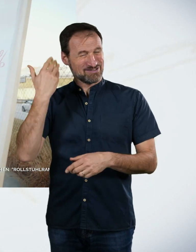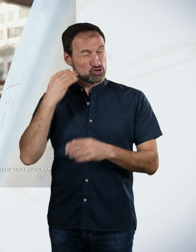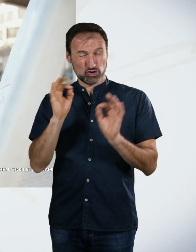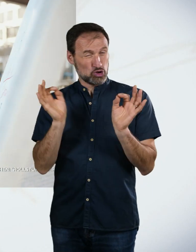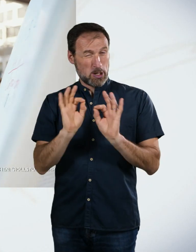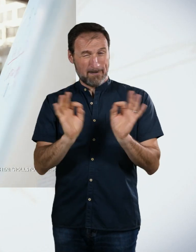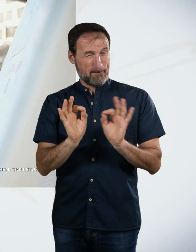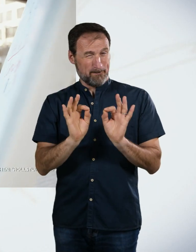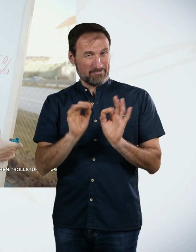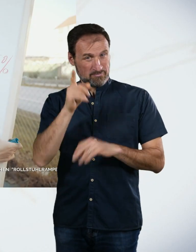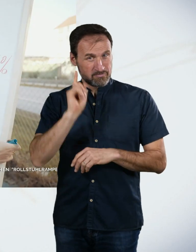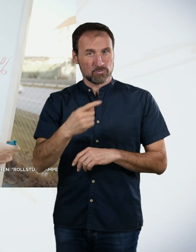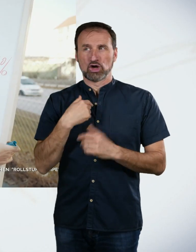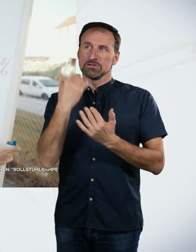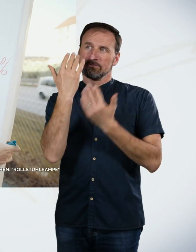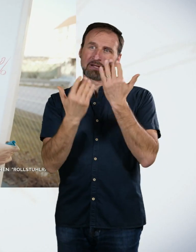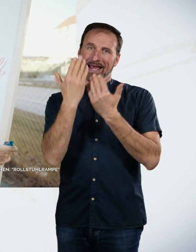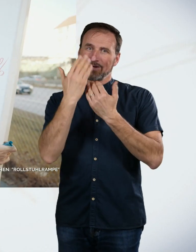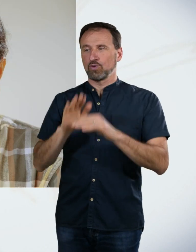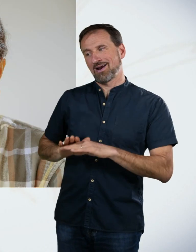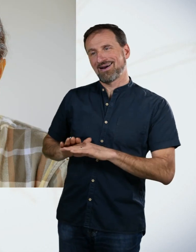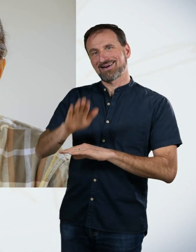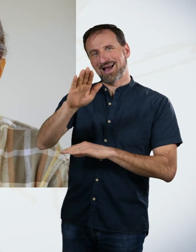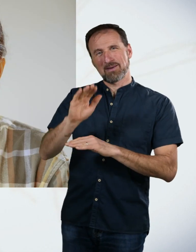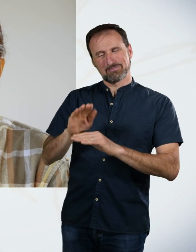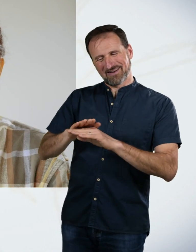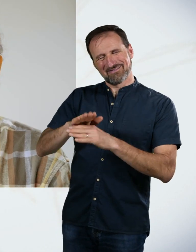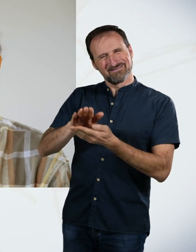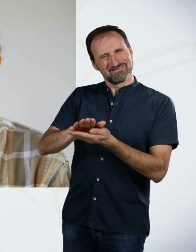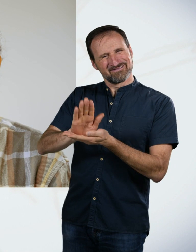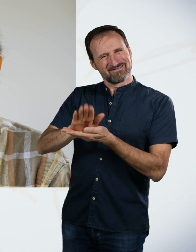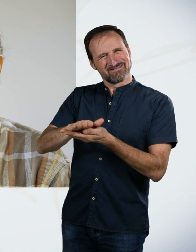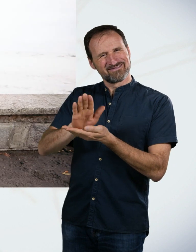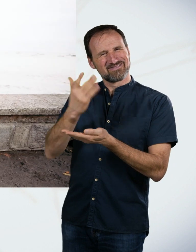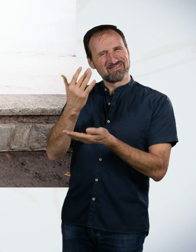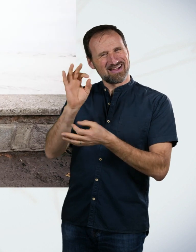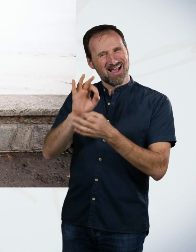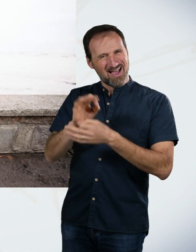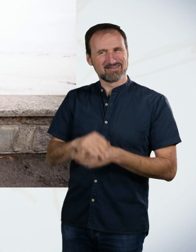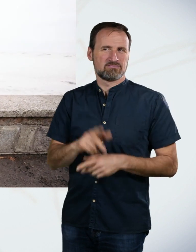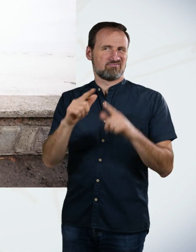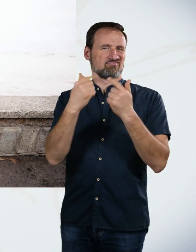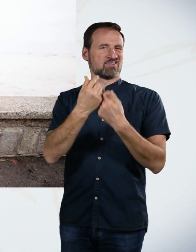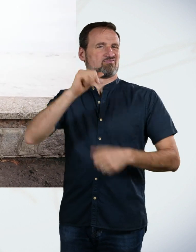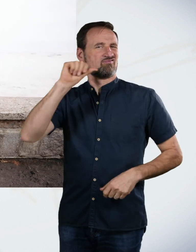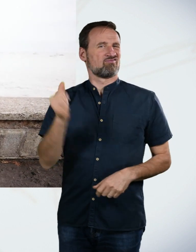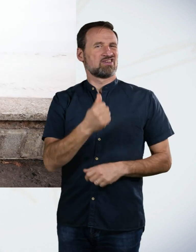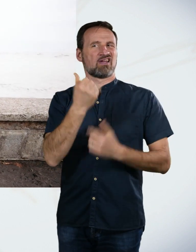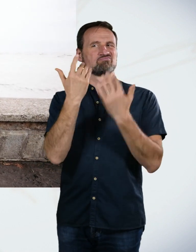die Rampensteigung errechnen sollte. Das Team hat sich gedacht, das packen wir nochmal aus. Deswegen haben wir heute etwas Einfacheres für dich